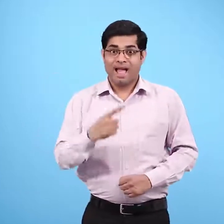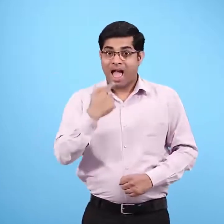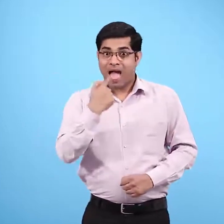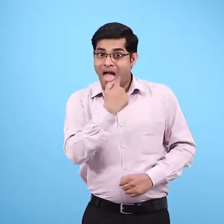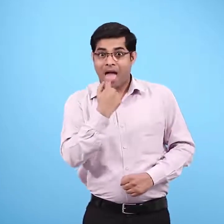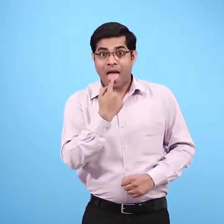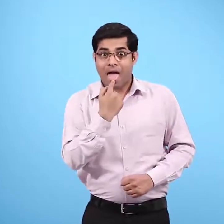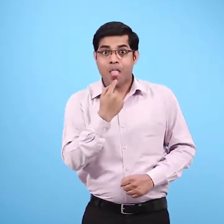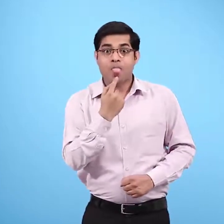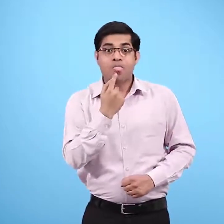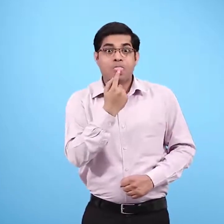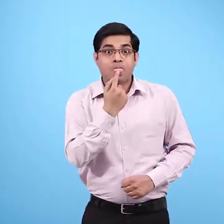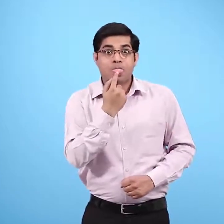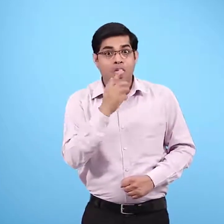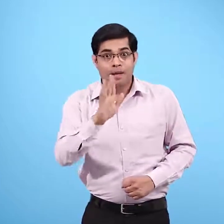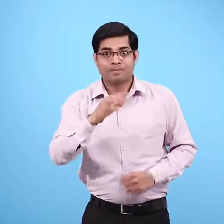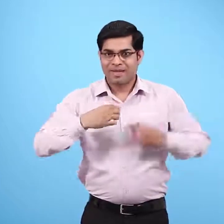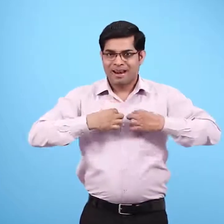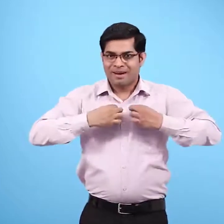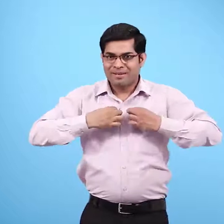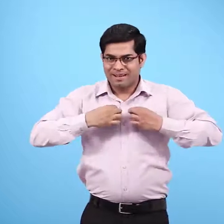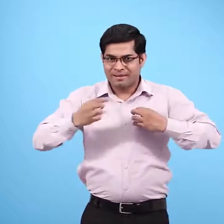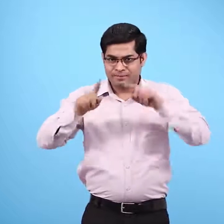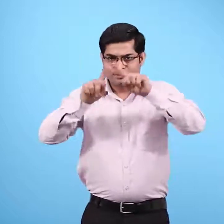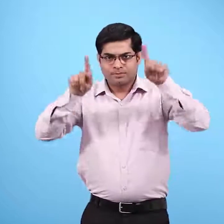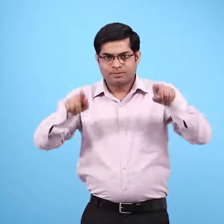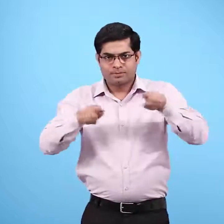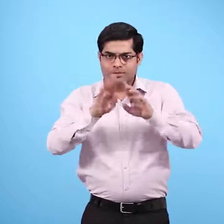जीब के अगले हिस्से को किसी साफ कपड़े से मोचो